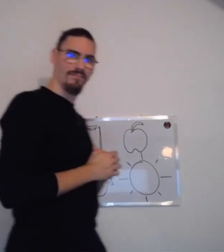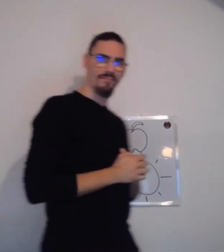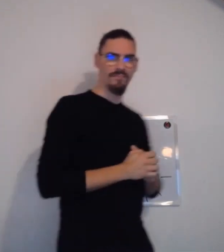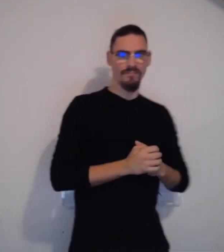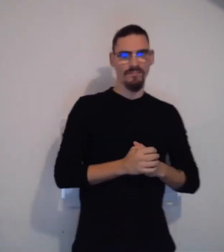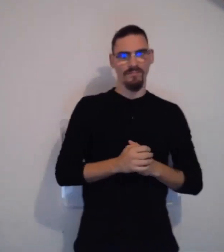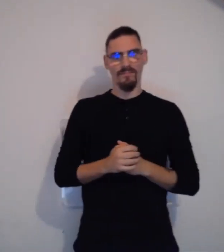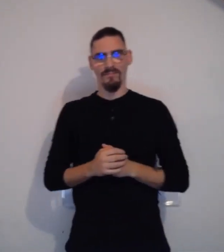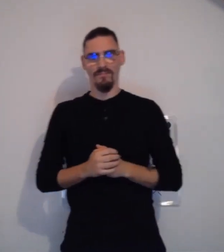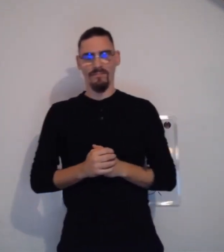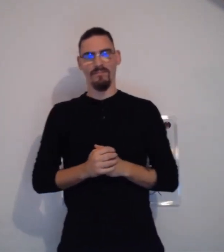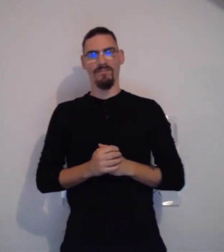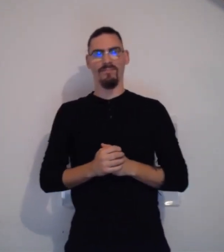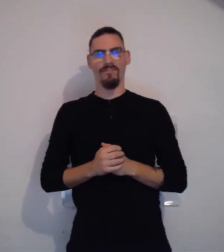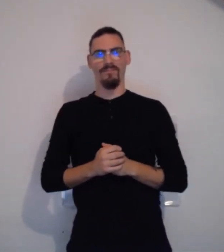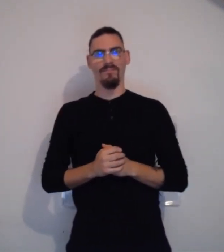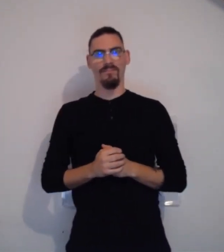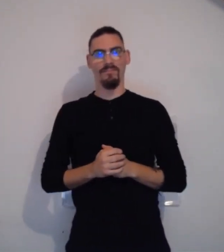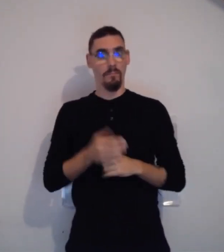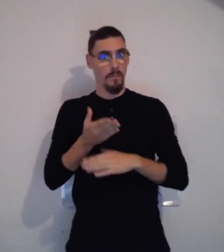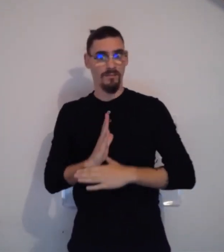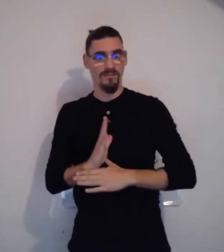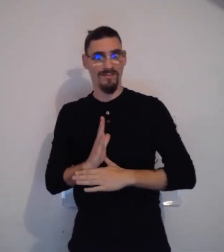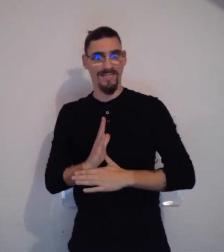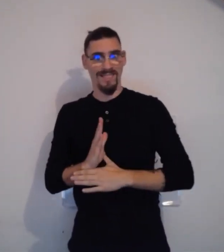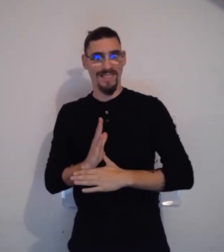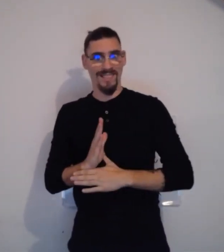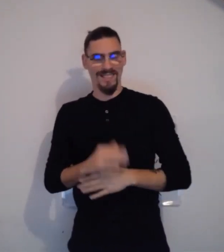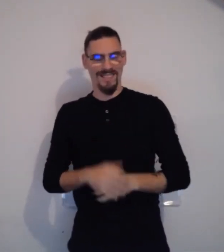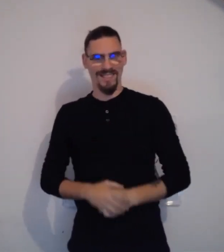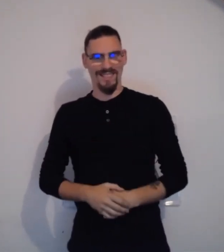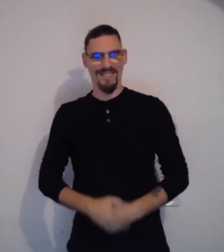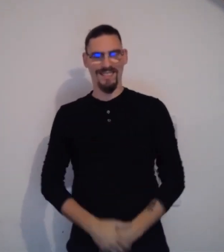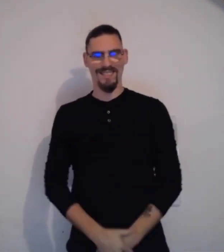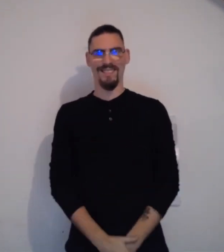oui. Vous êtes prêts ?